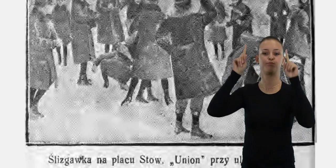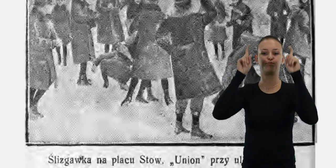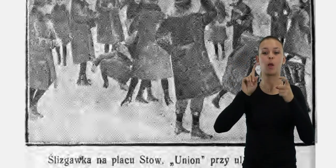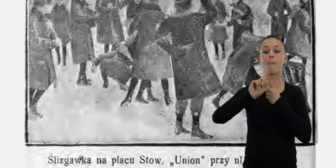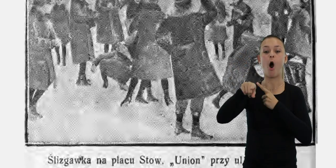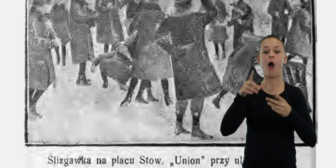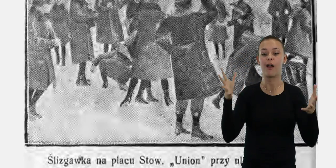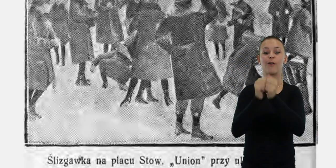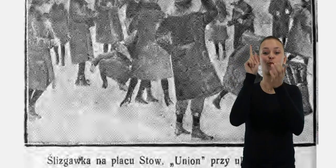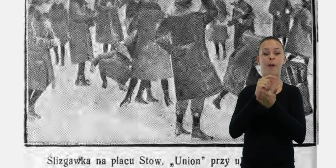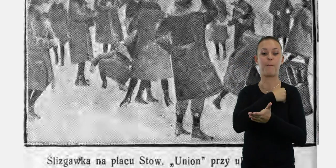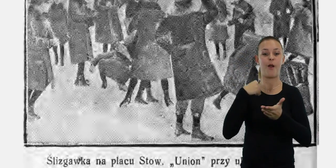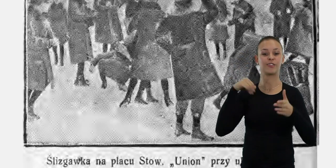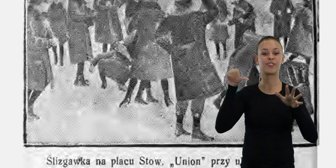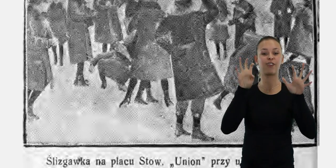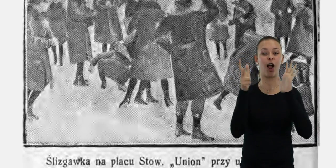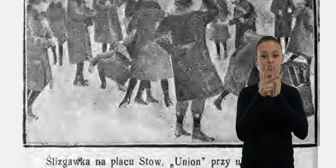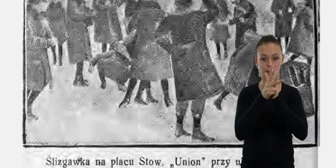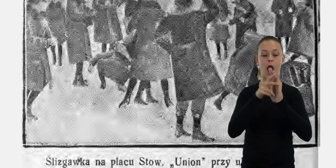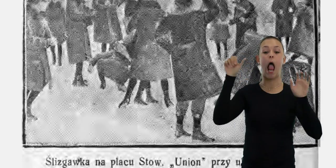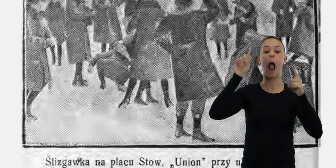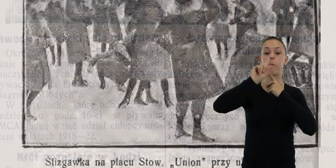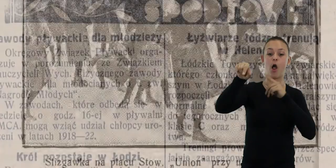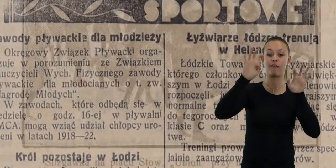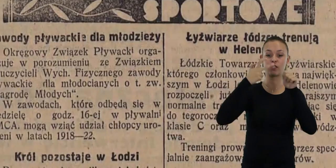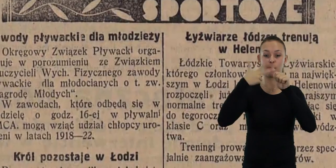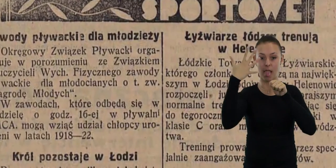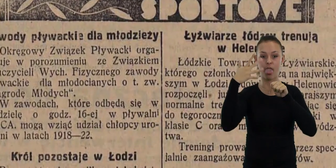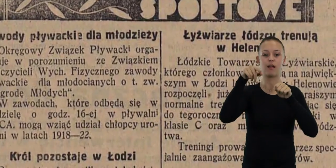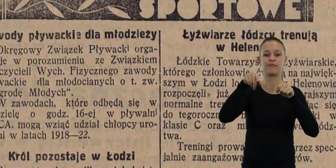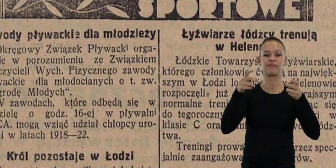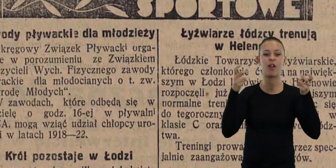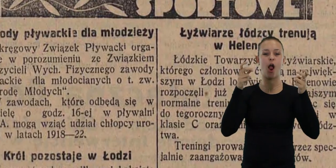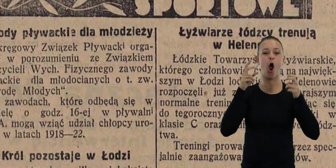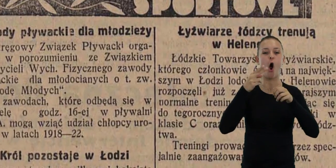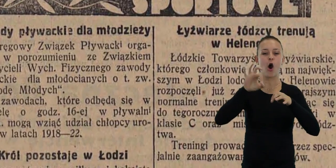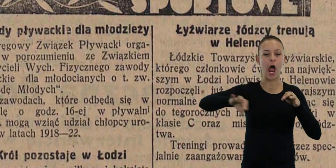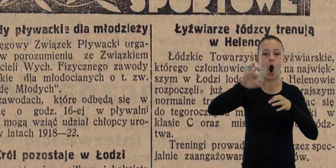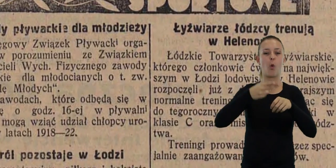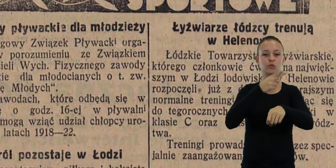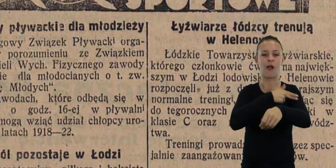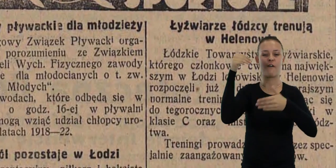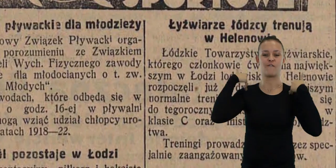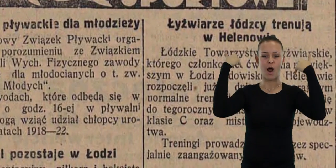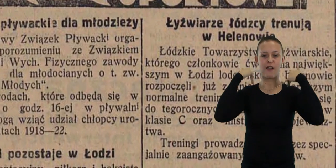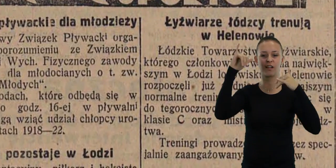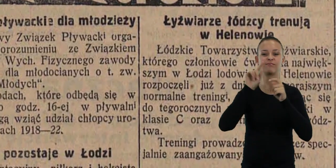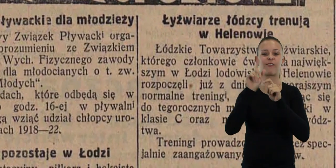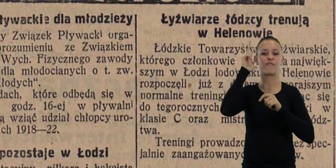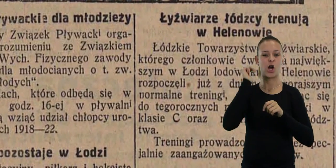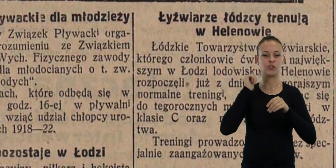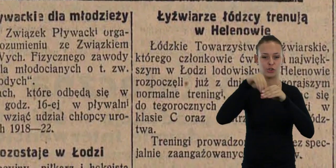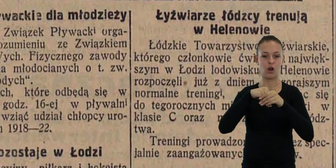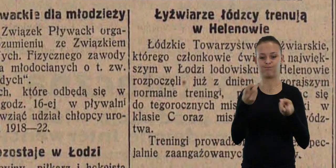1895 roku zaczęto uprawiać łyżwiarstwo. Rozwój łyżwiarstwa figurowego nastąpił szczególnie po